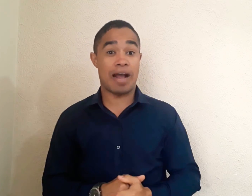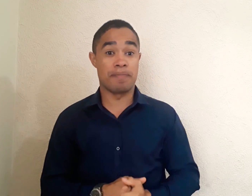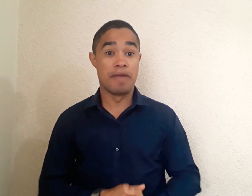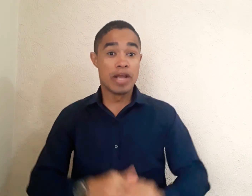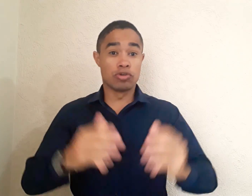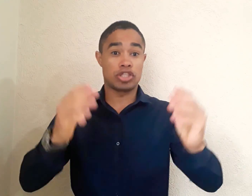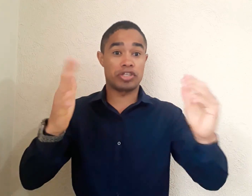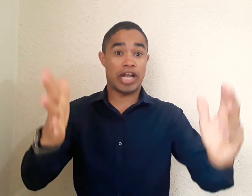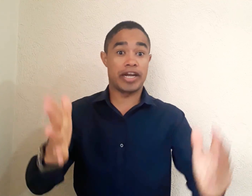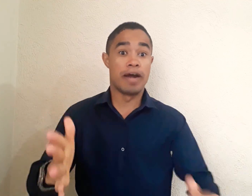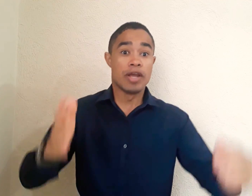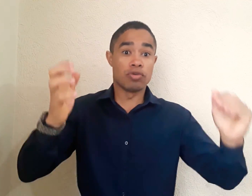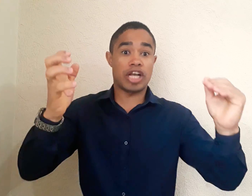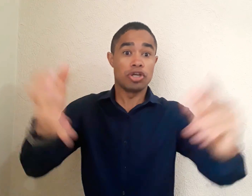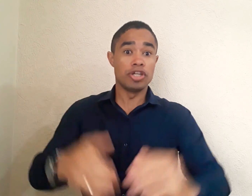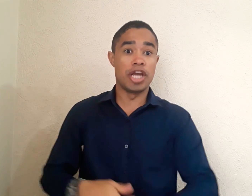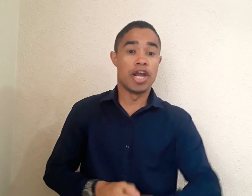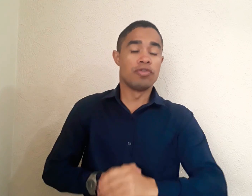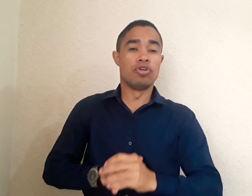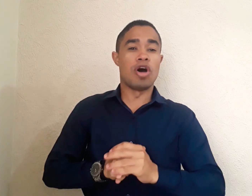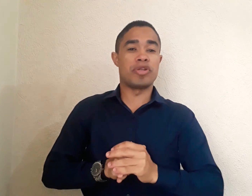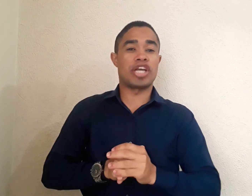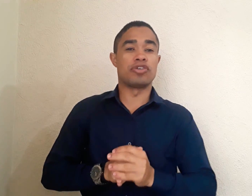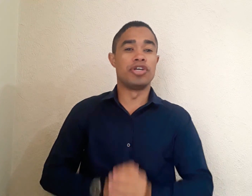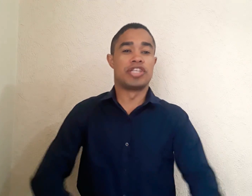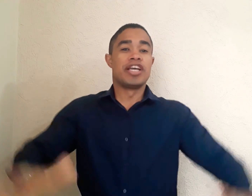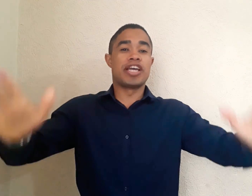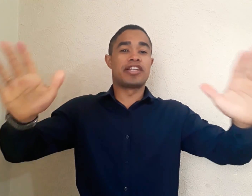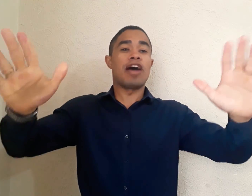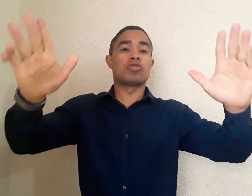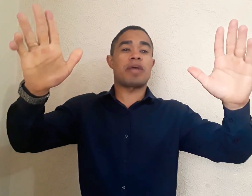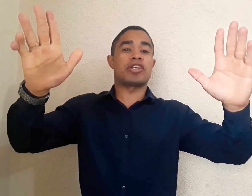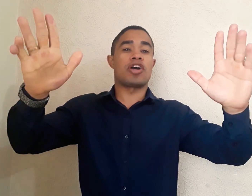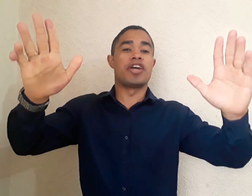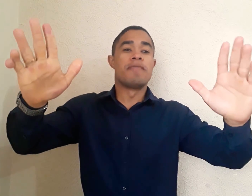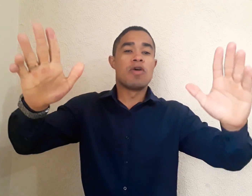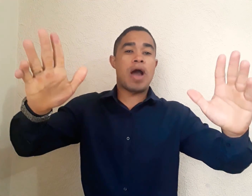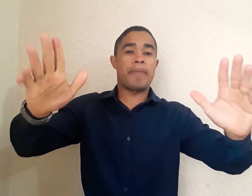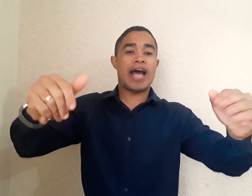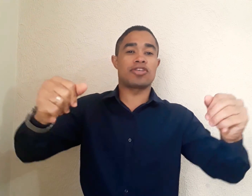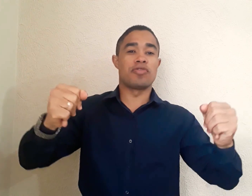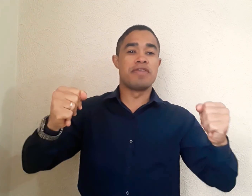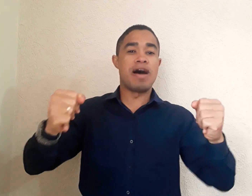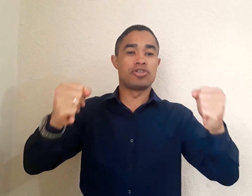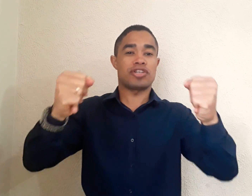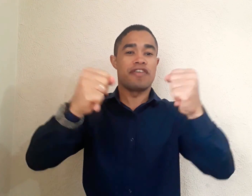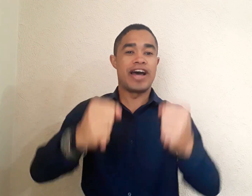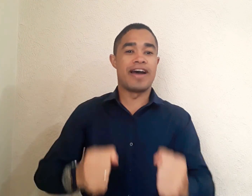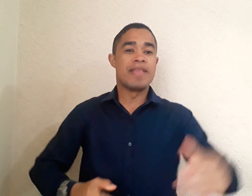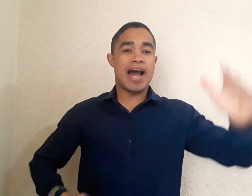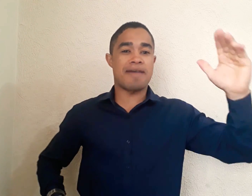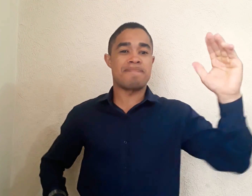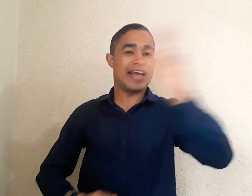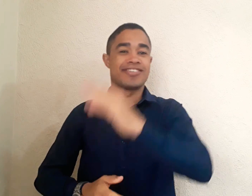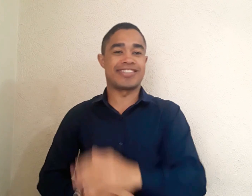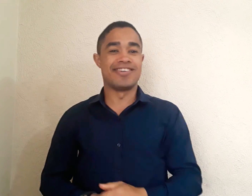No seu Instagram Nos ajude No nome de Jesus Que Deus nos abençoe Um abraço do irmão José Ivan A paz do Senhor